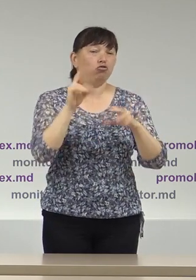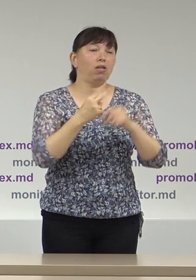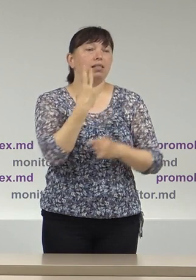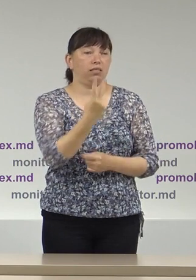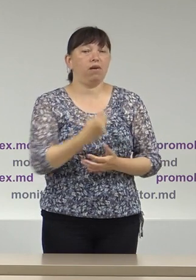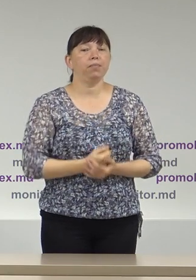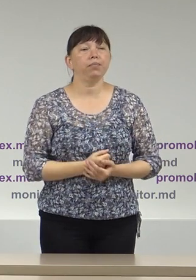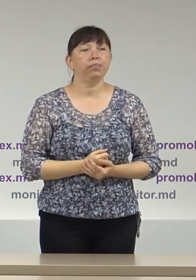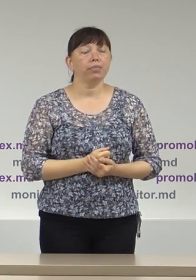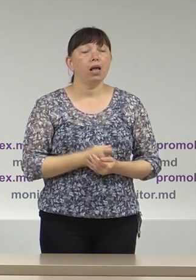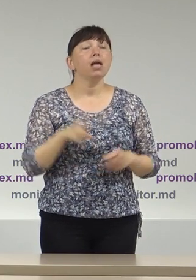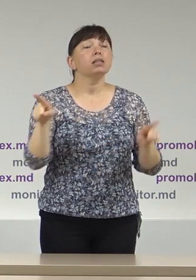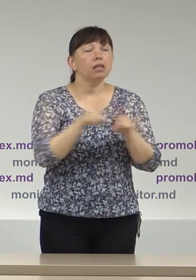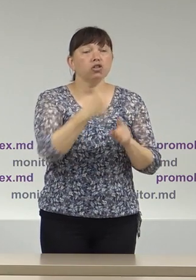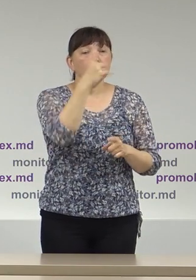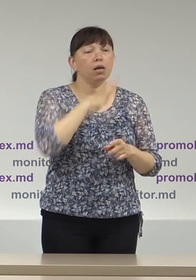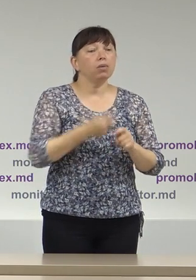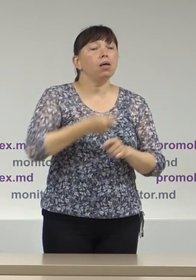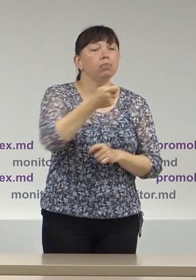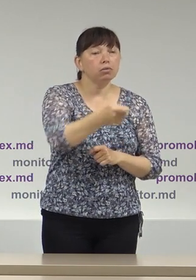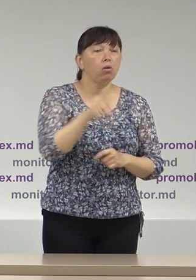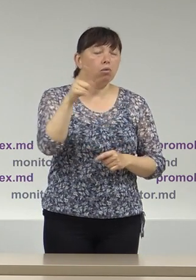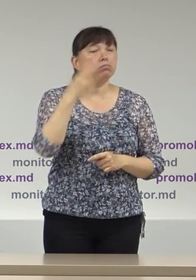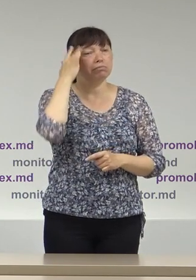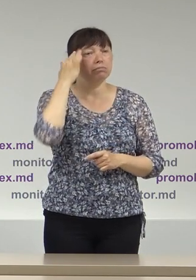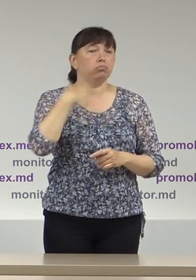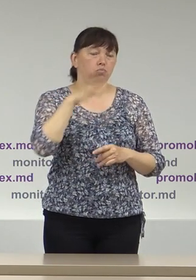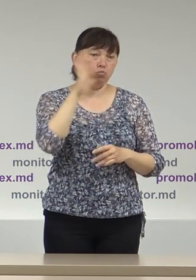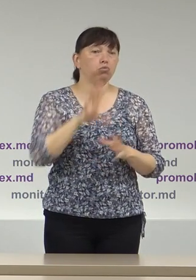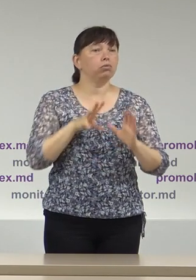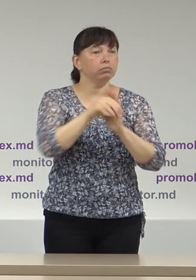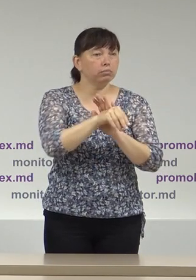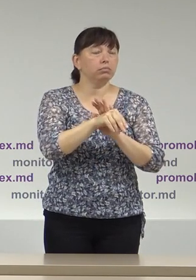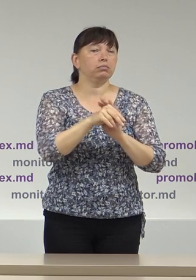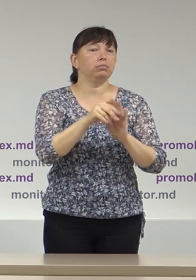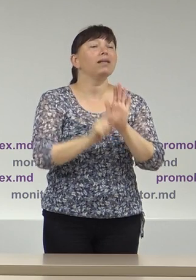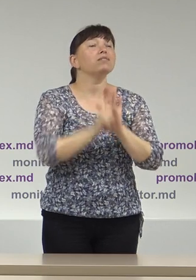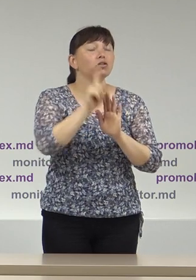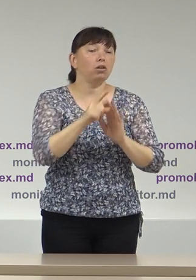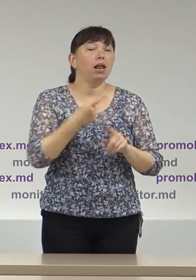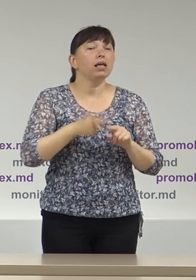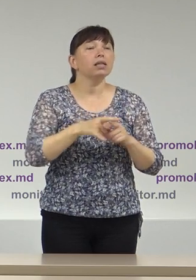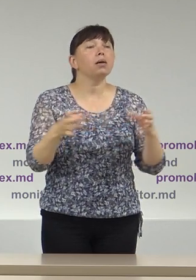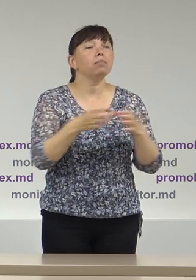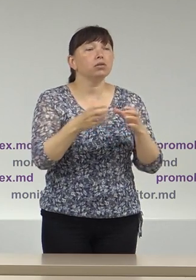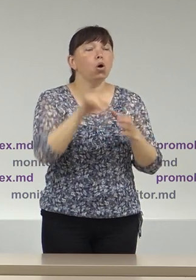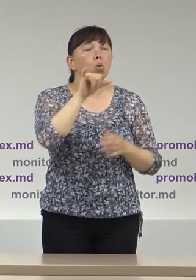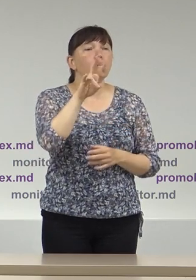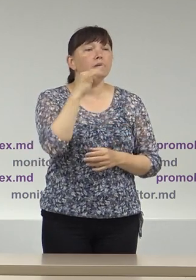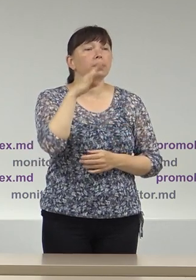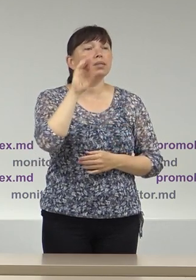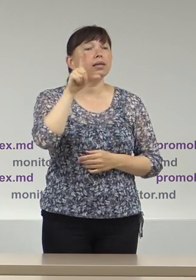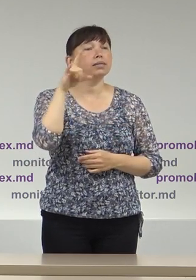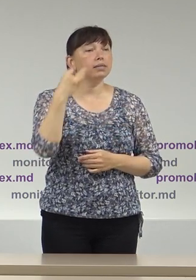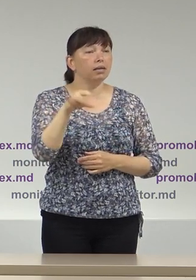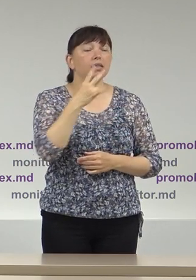respectiv, una a fost depusă de un potențial concurent electoral la acea dată încă, este vorba de Partidul Unității Naționale,